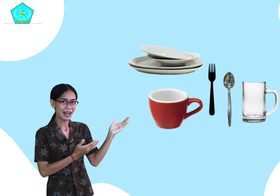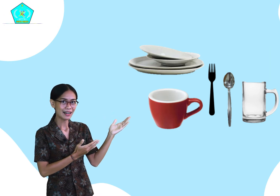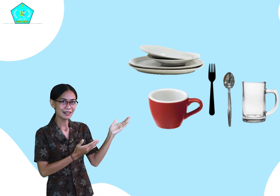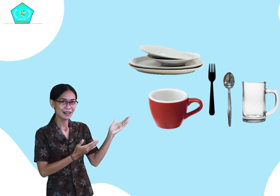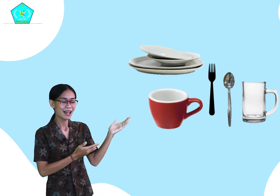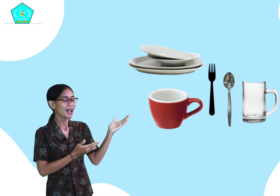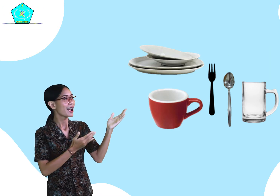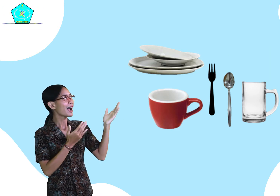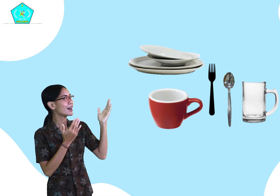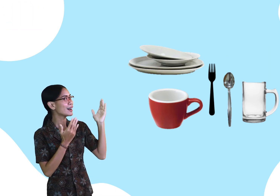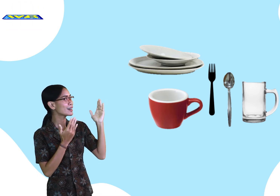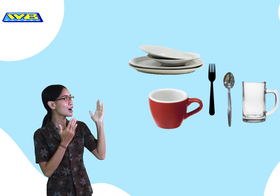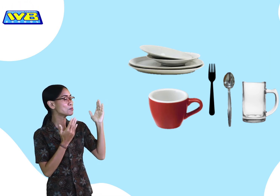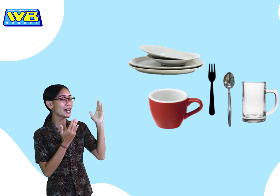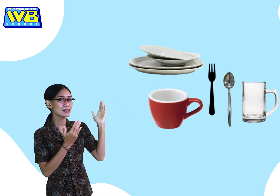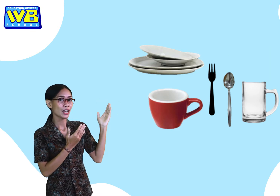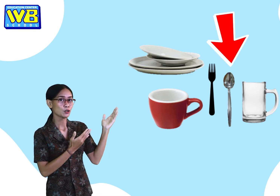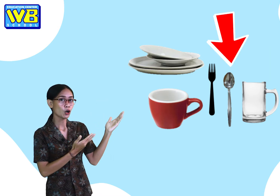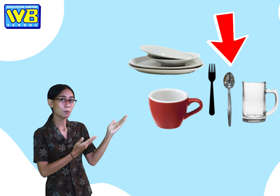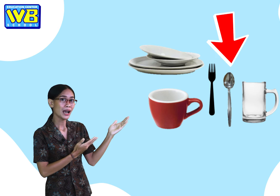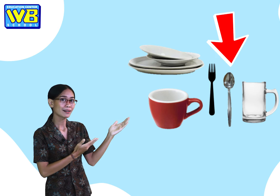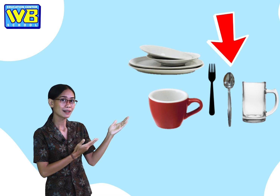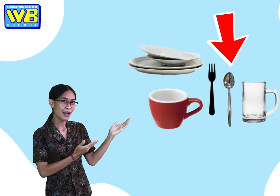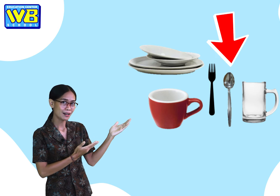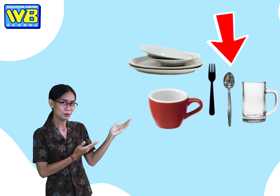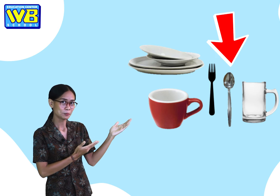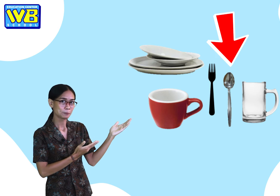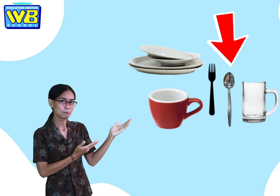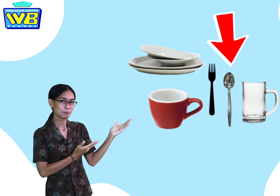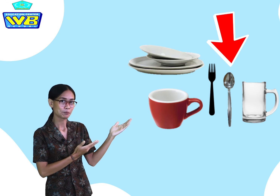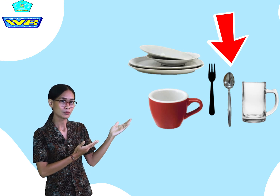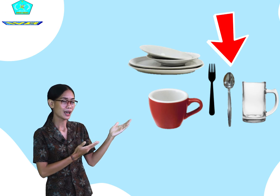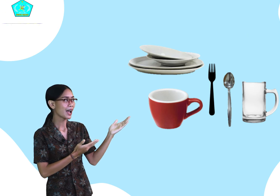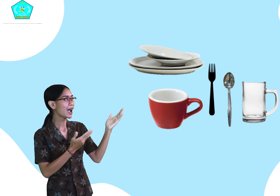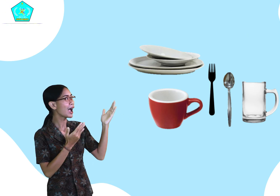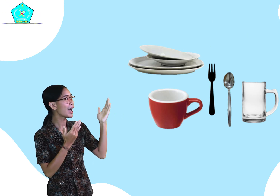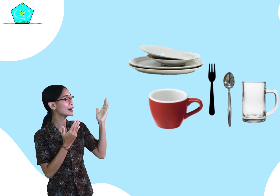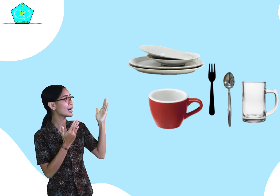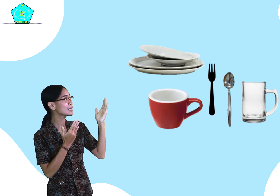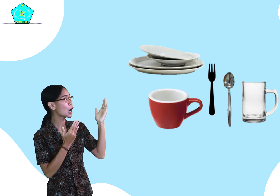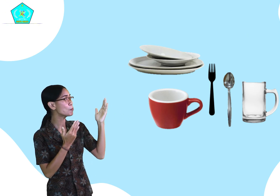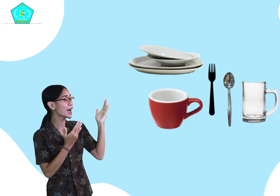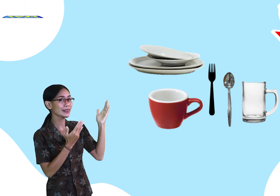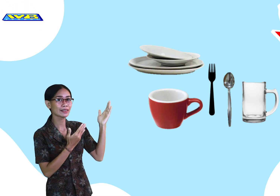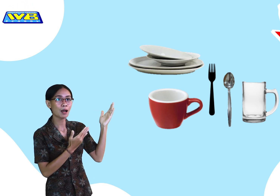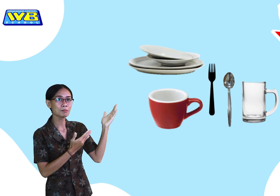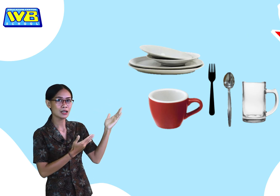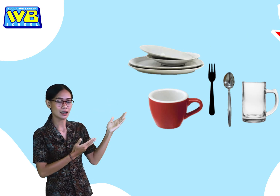ada gambar sendok makan, ada gambar tumbler